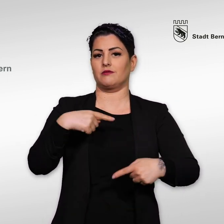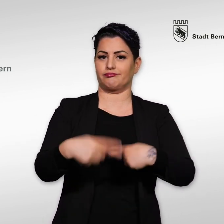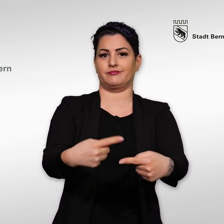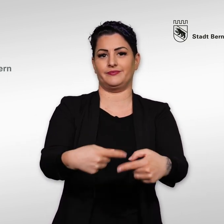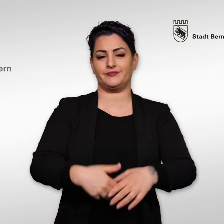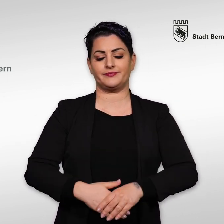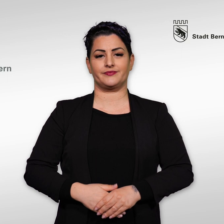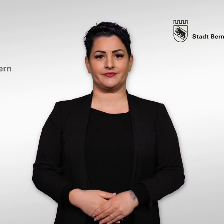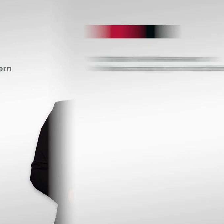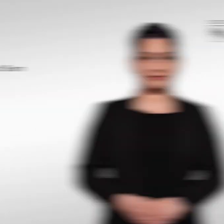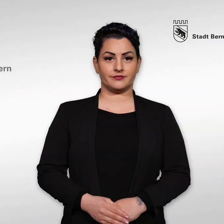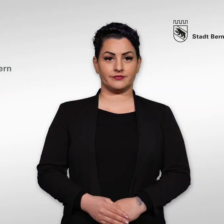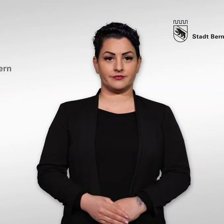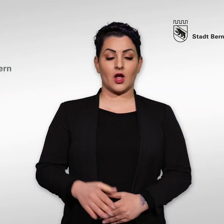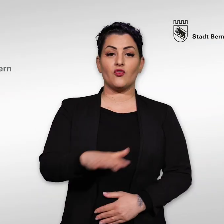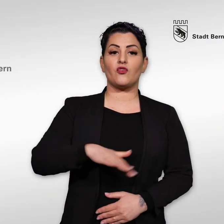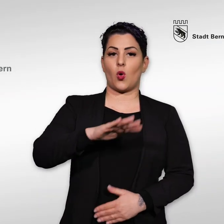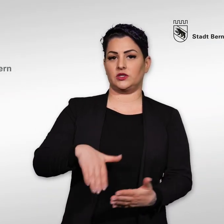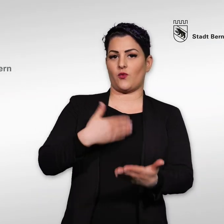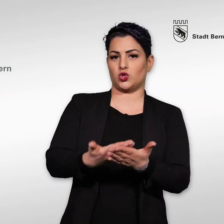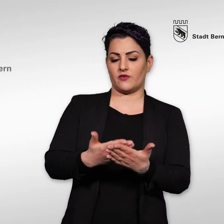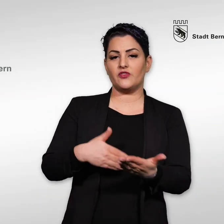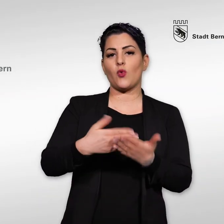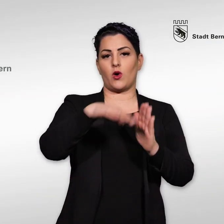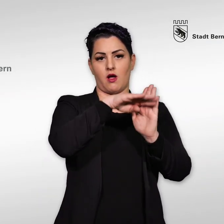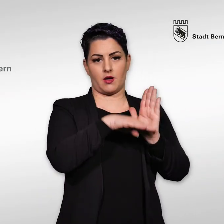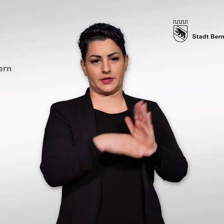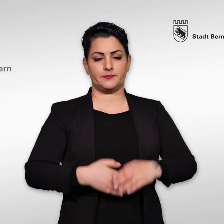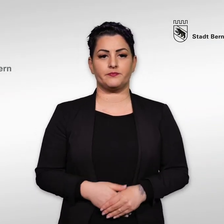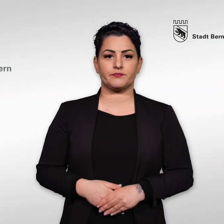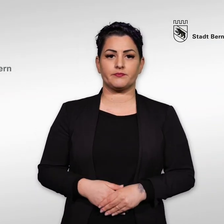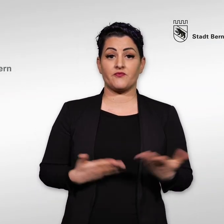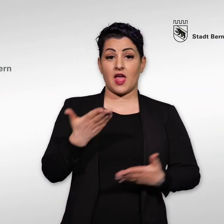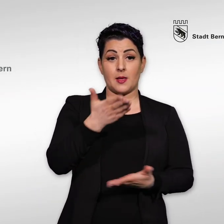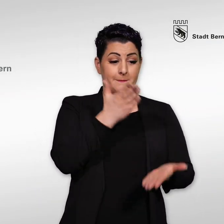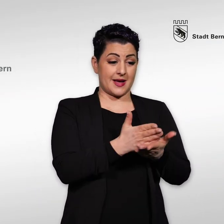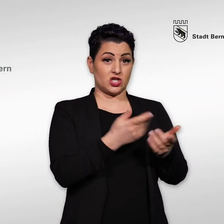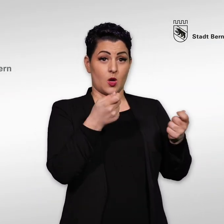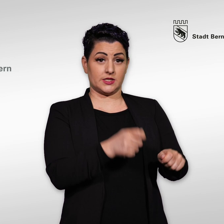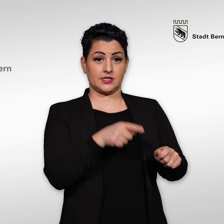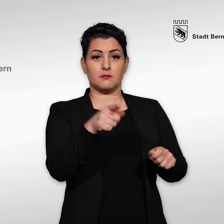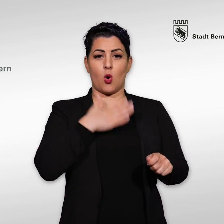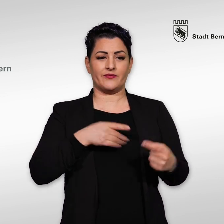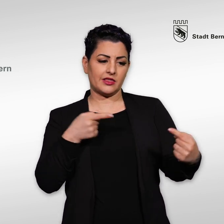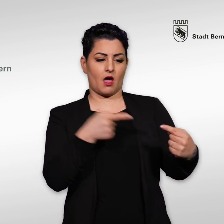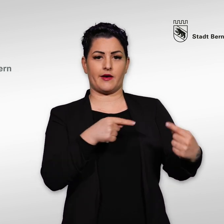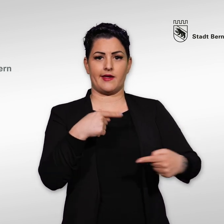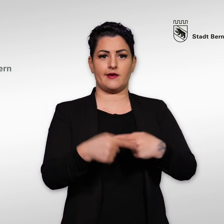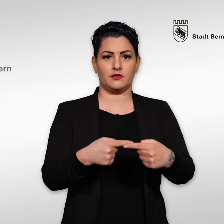Unterschriften gesammelt werden, zu einer Abstimmung. 10. Volksvorschlag Vorgaben Wenn Sie